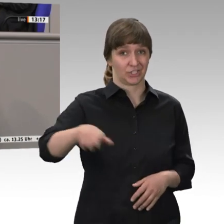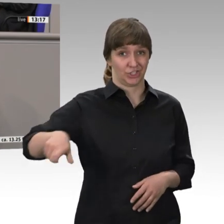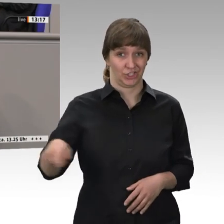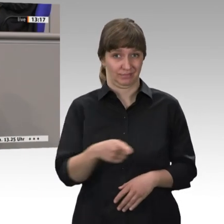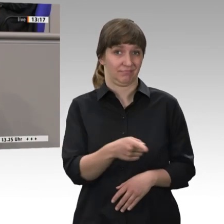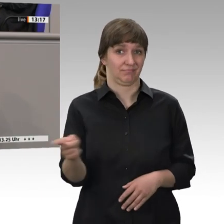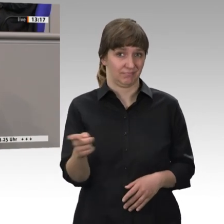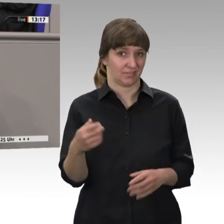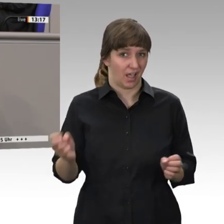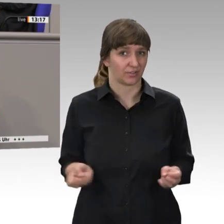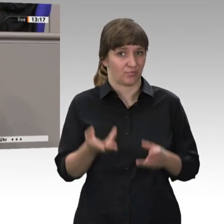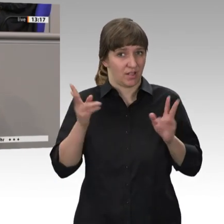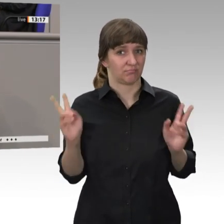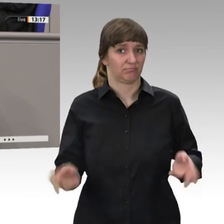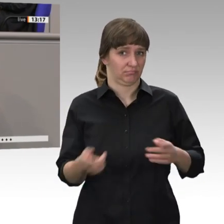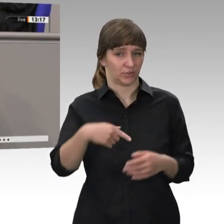erwirtschaften. Arbeitnehmerinnen und